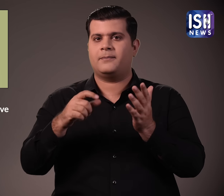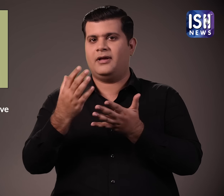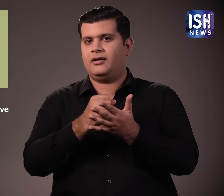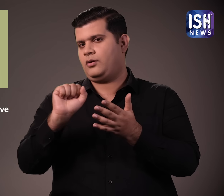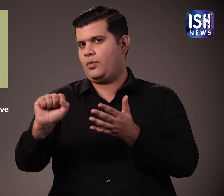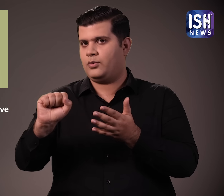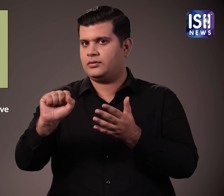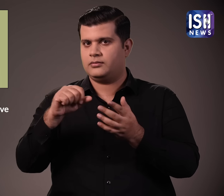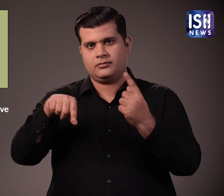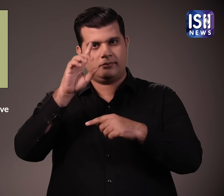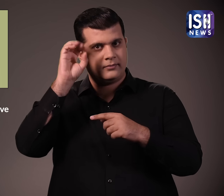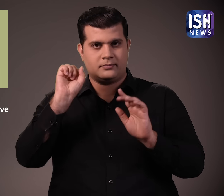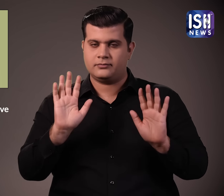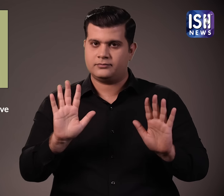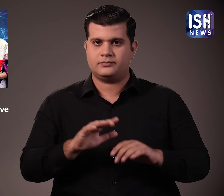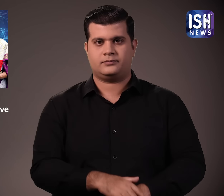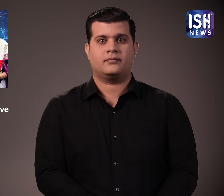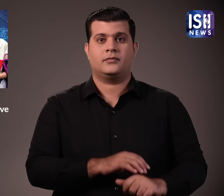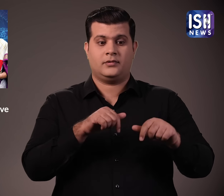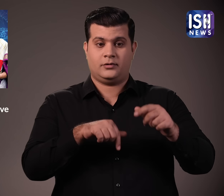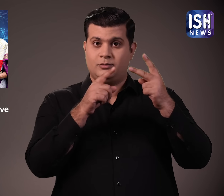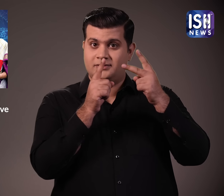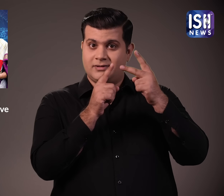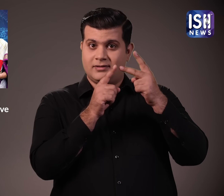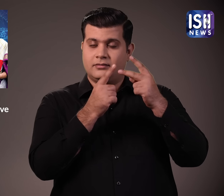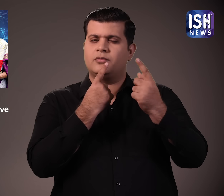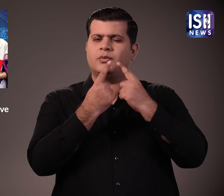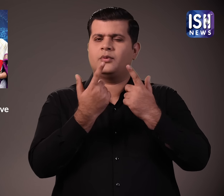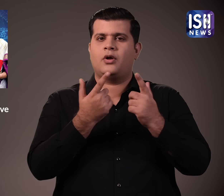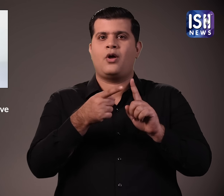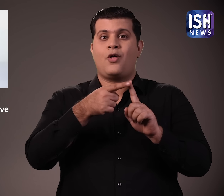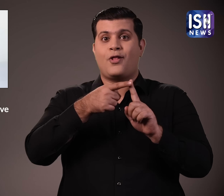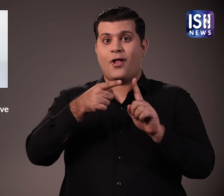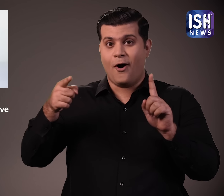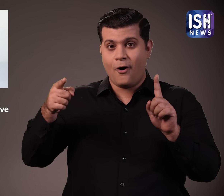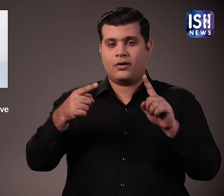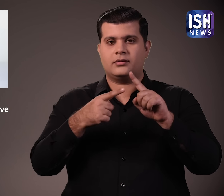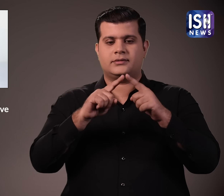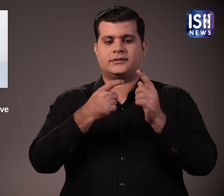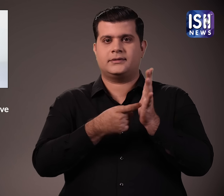Term Capital Gain कहा जाता है अब हम Long Term Capital Gain के बारे में बात करेंगे